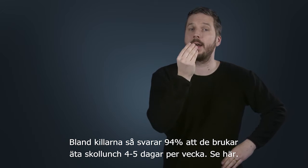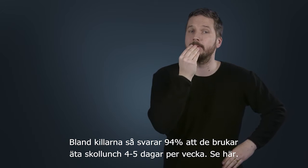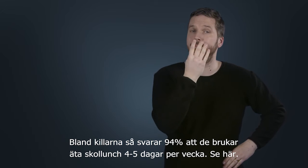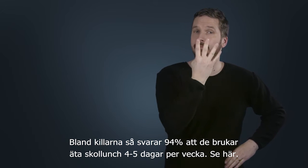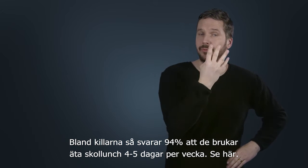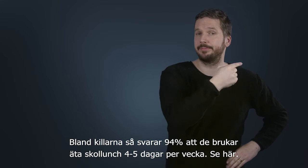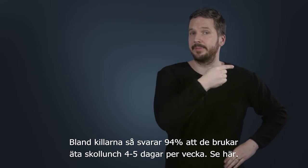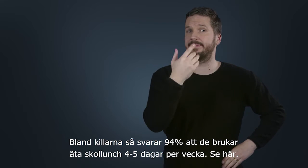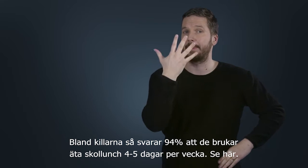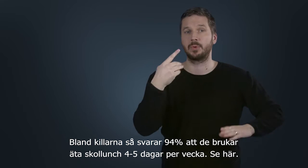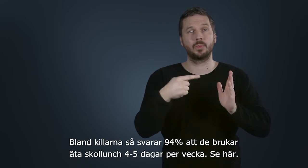4-5 dagar per vecka.